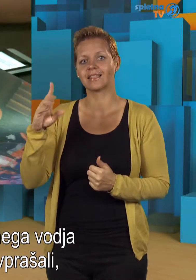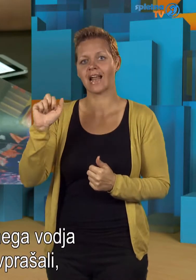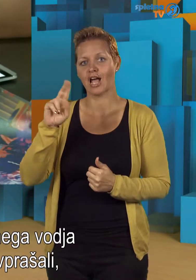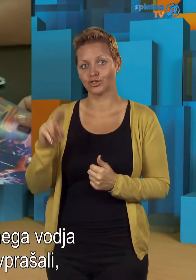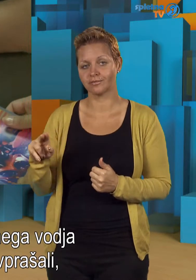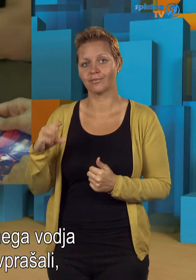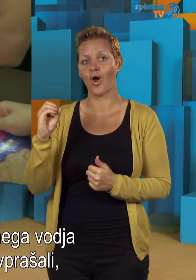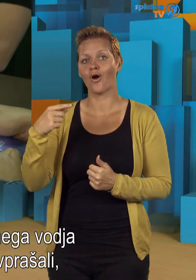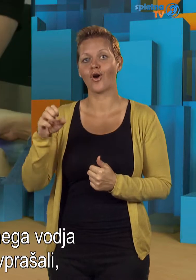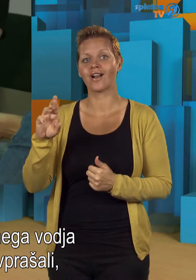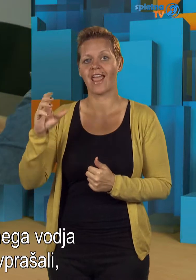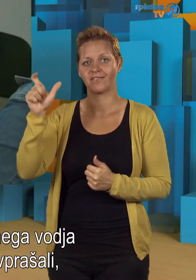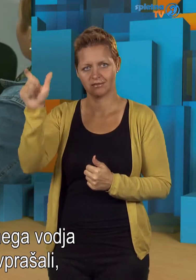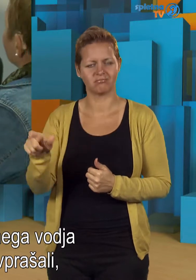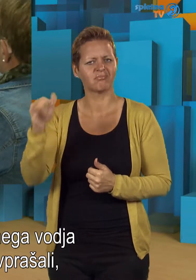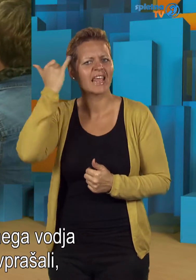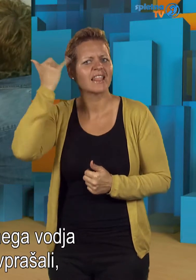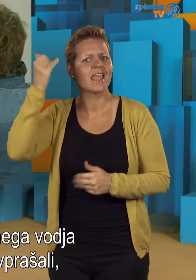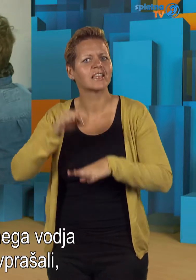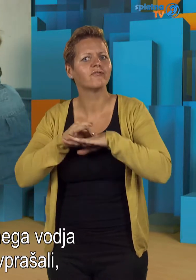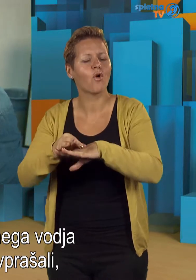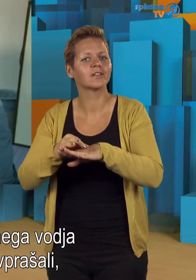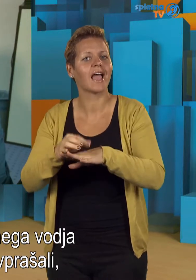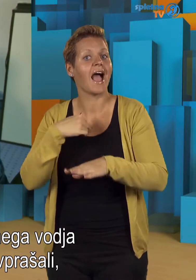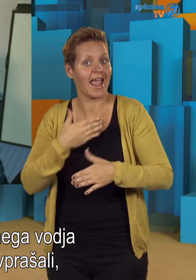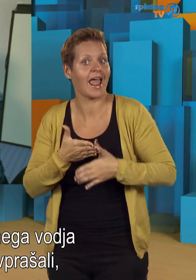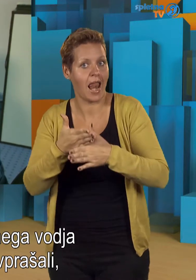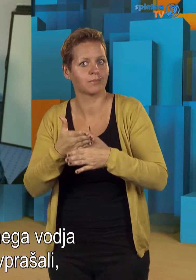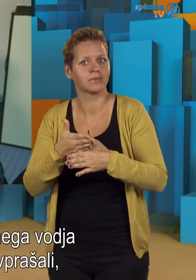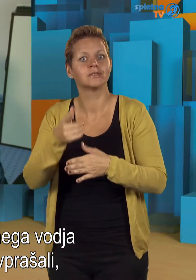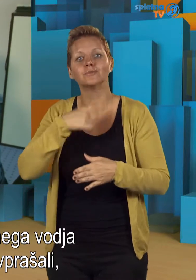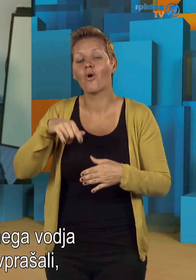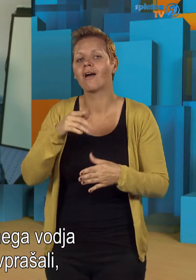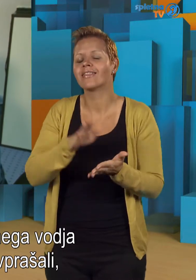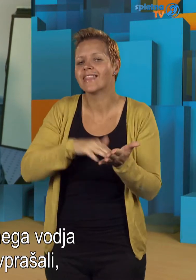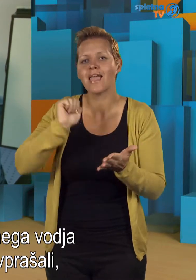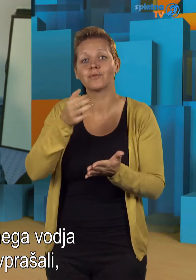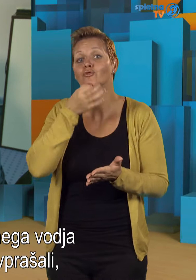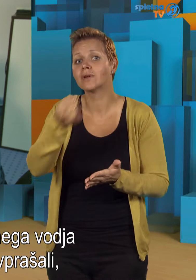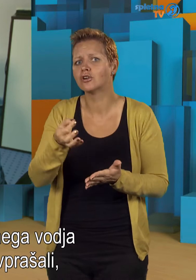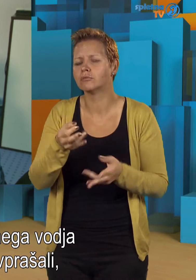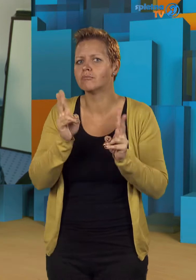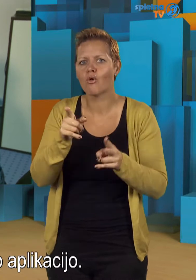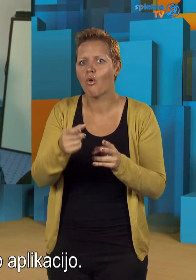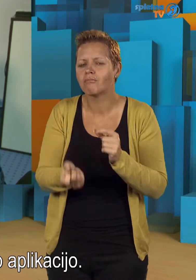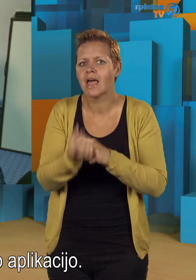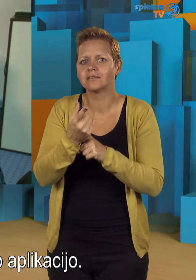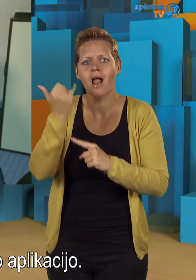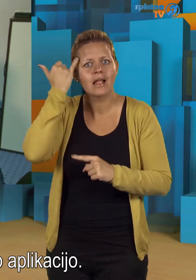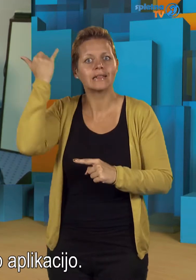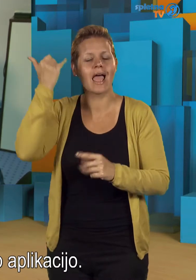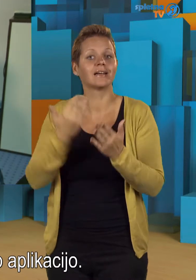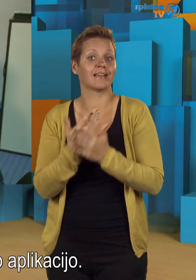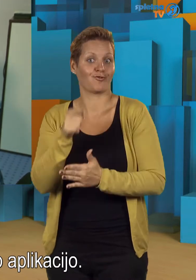Andraža Ogorevca, idejnega vodja iHelpa, smo najprej vprašali, kako je nastala ideja za to aplikacijo.